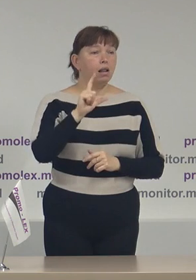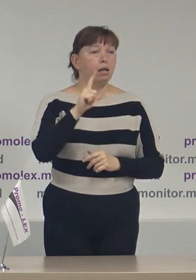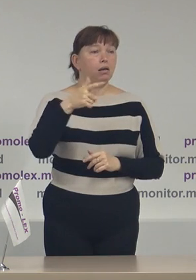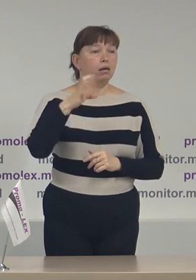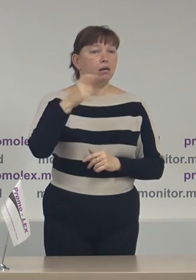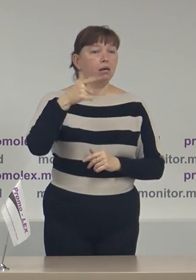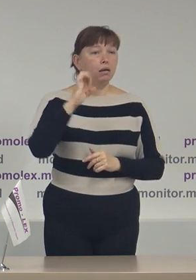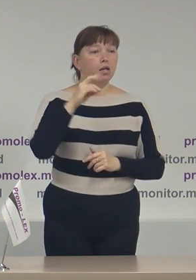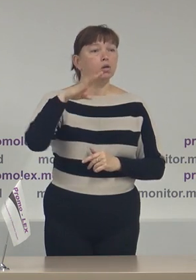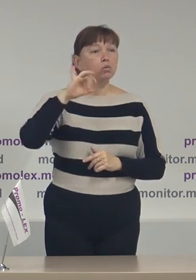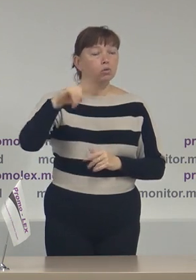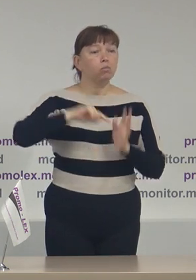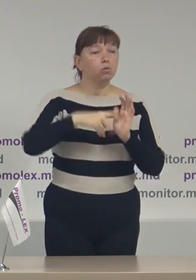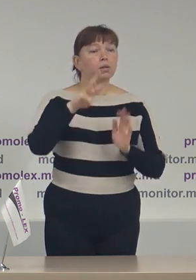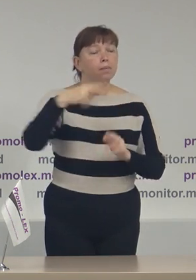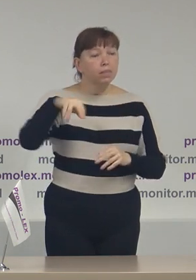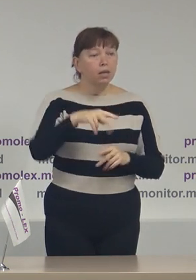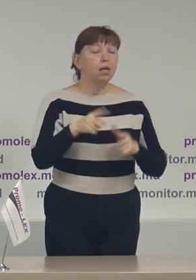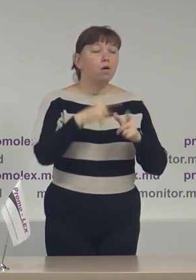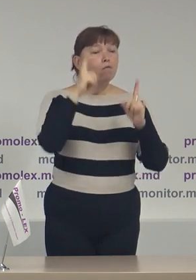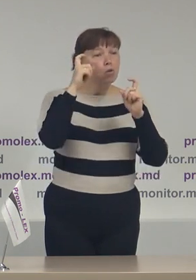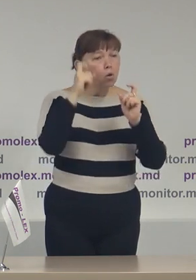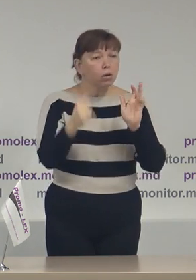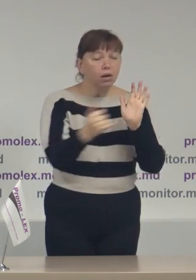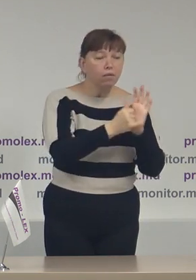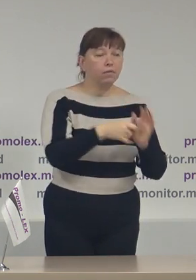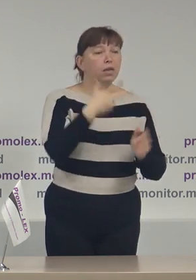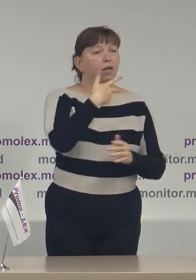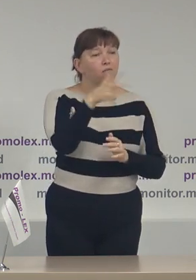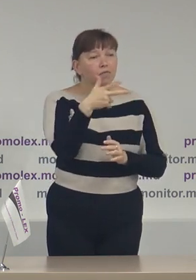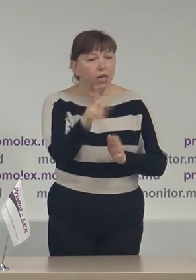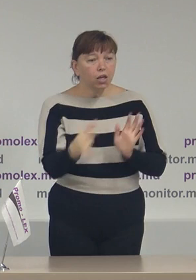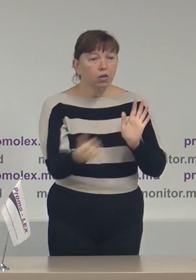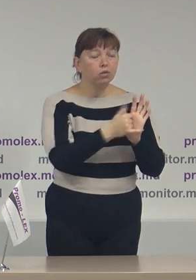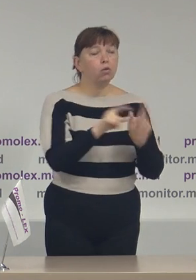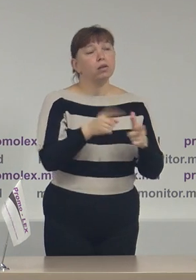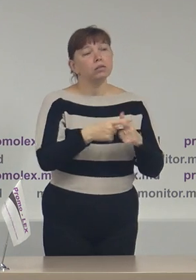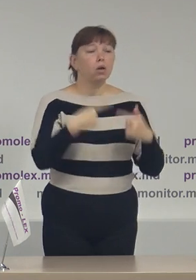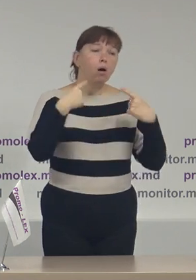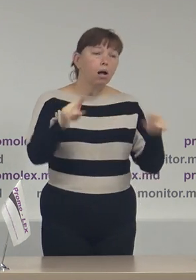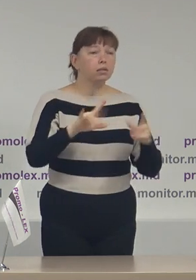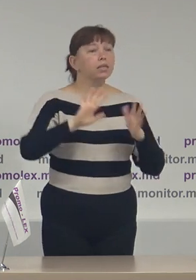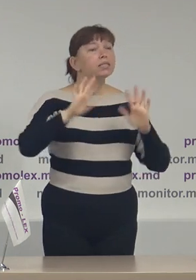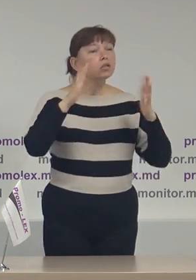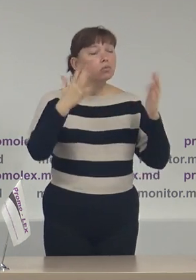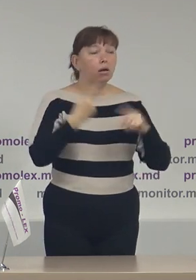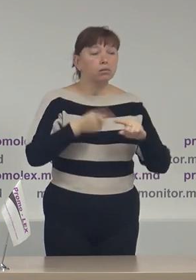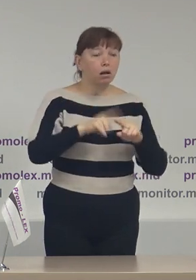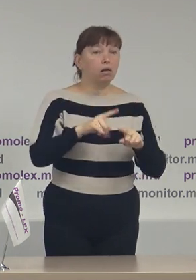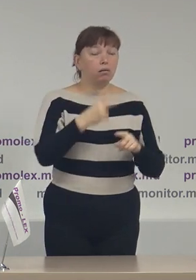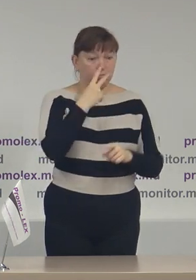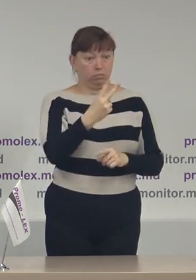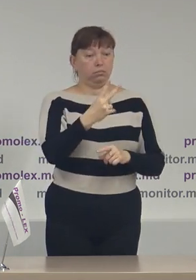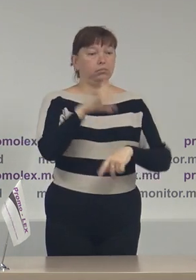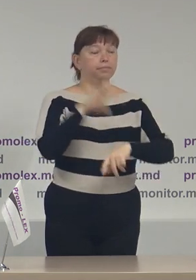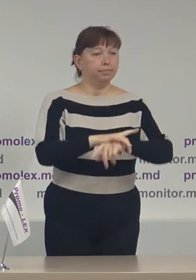pentru a păsa acele fotografii, înregistrări, video sau alte situații care se vor întâmpla în